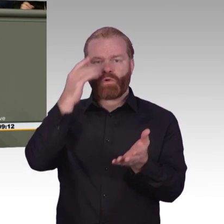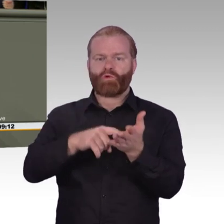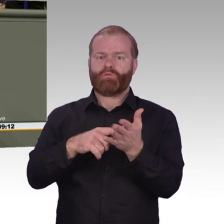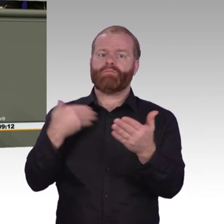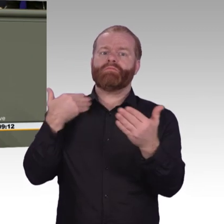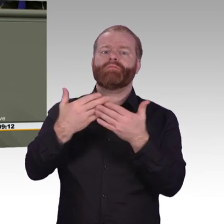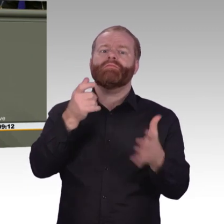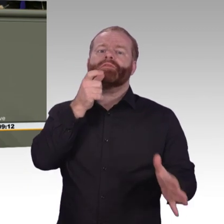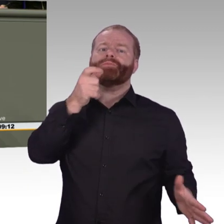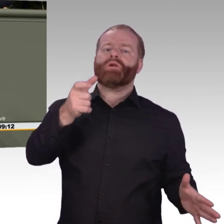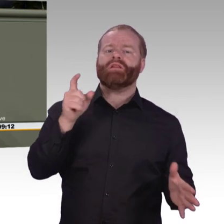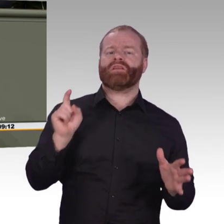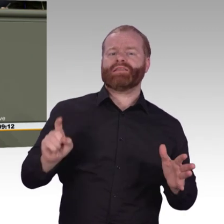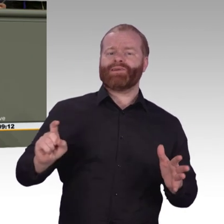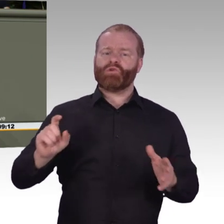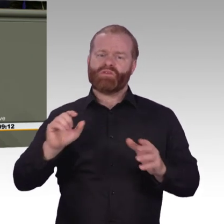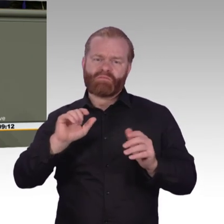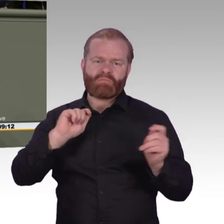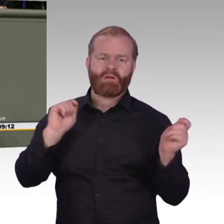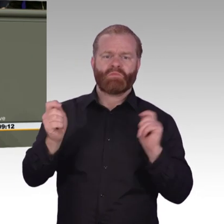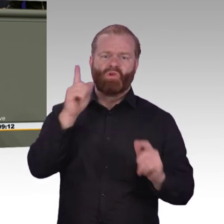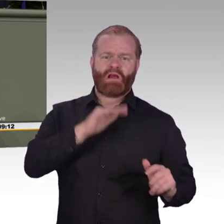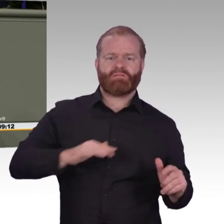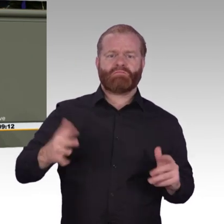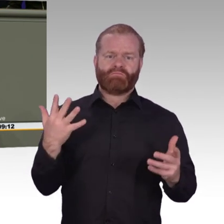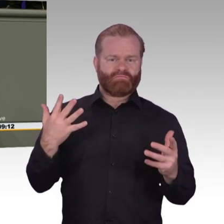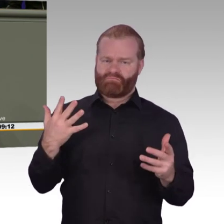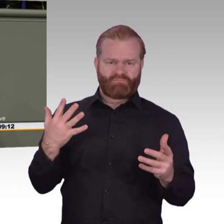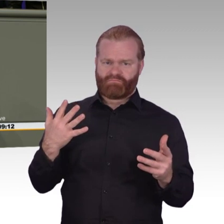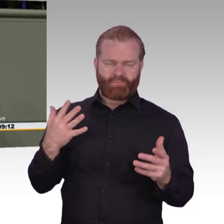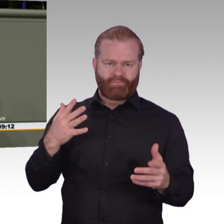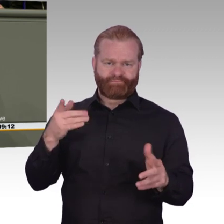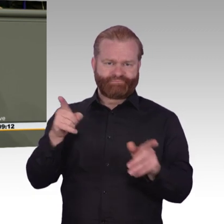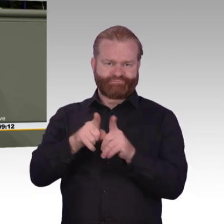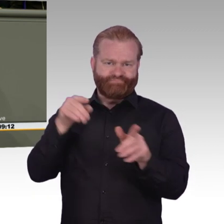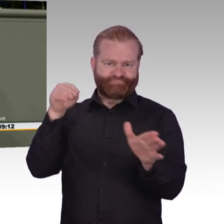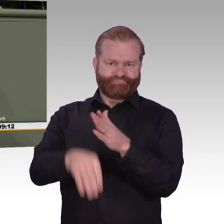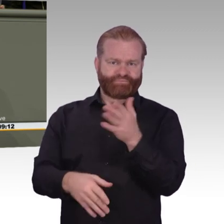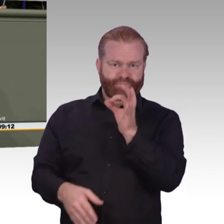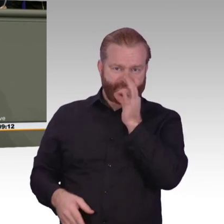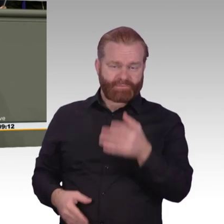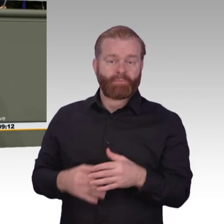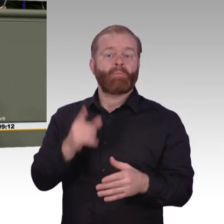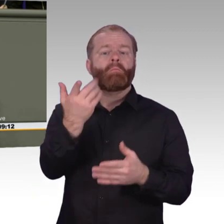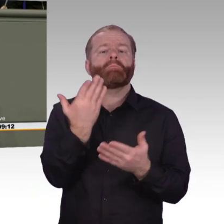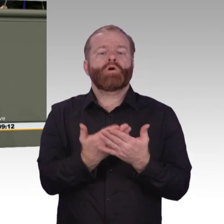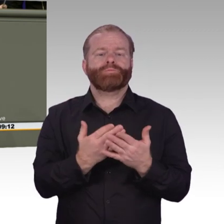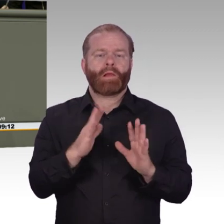alle bis 2010. 2010 wurde das Versprechen wieder einkassiert. Dafür versprach die Kanzlerin dann, dass bis 2014